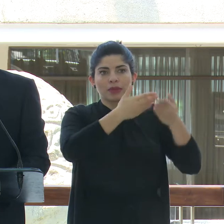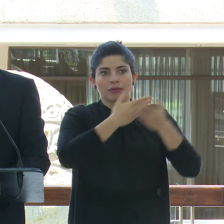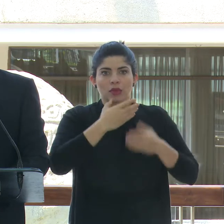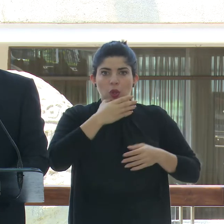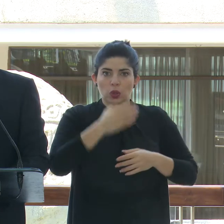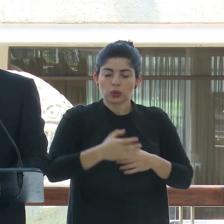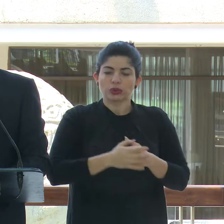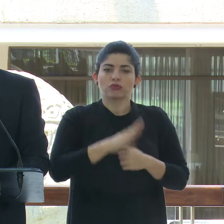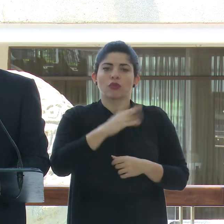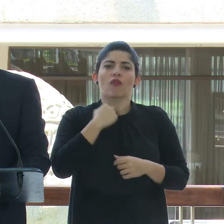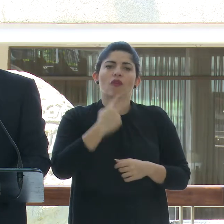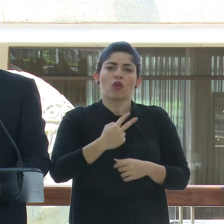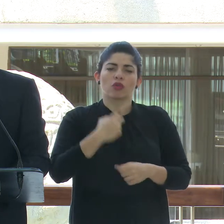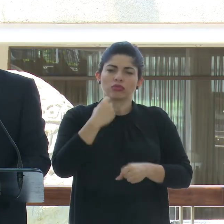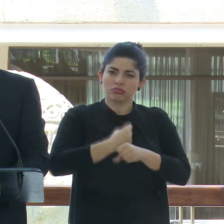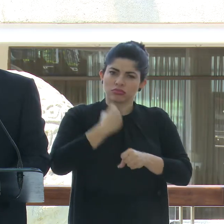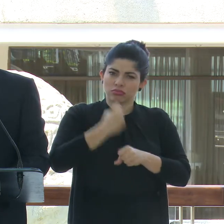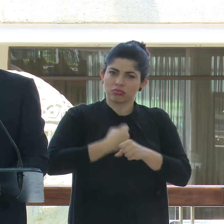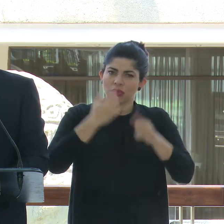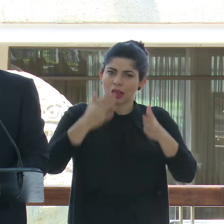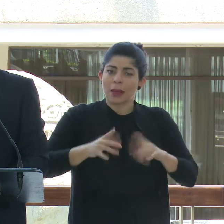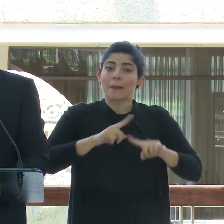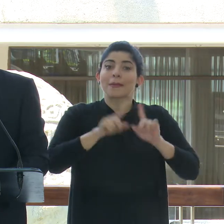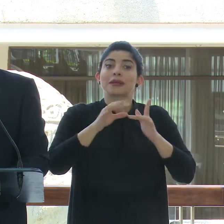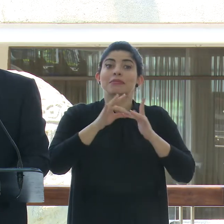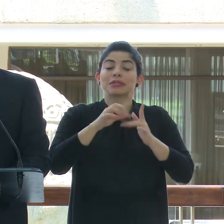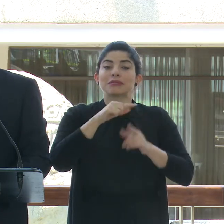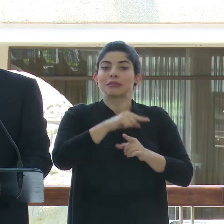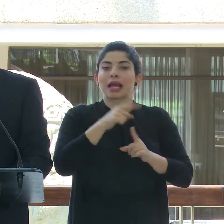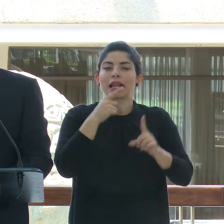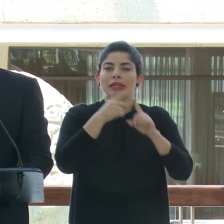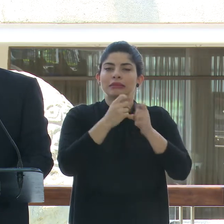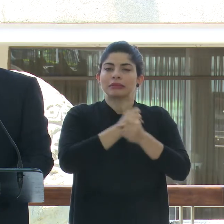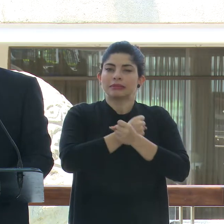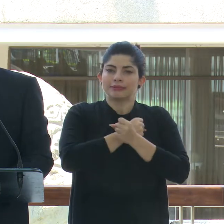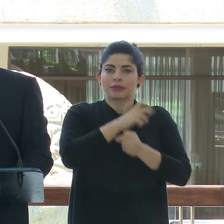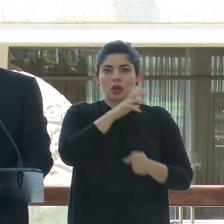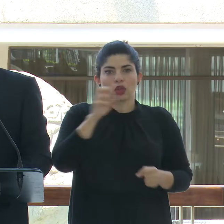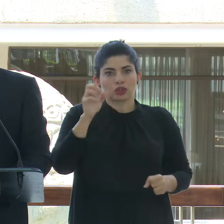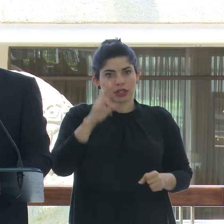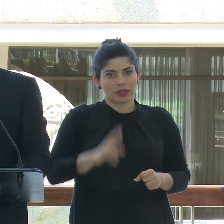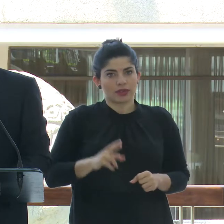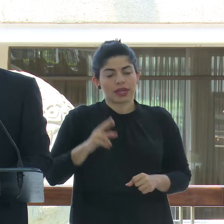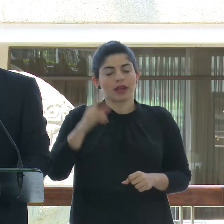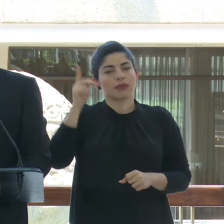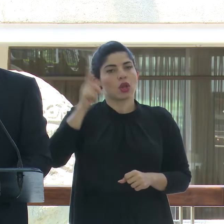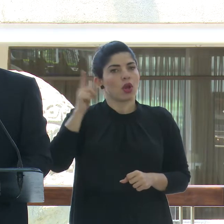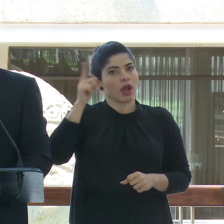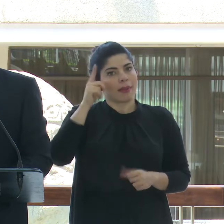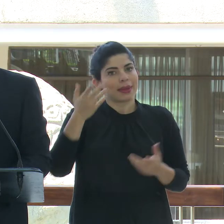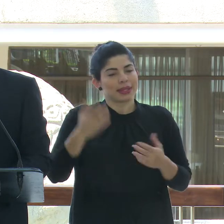una voz trabajadora, pero que sobre todo ama a Costa Rica y obviamente